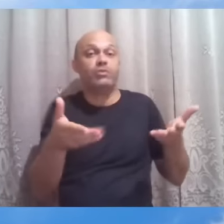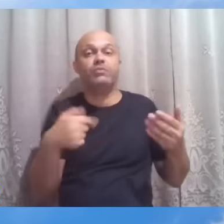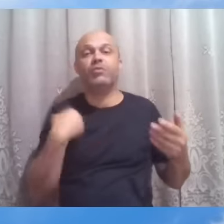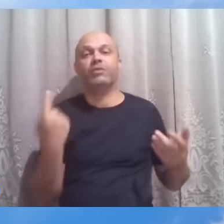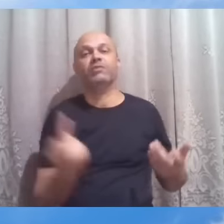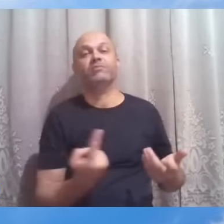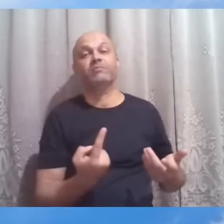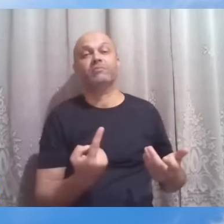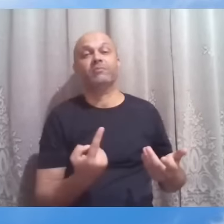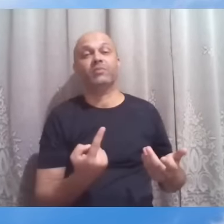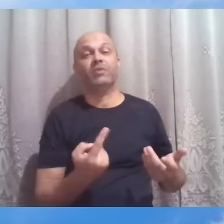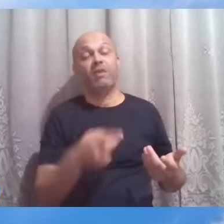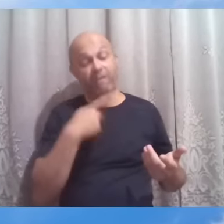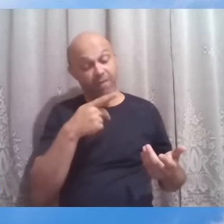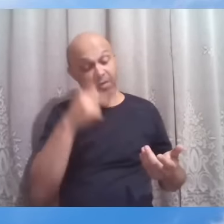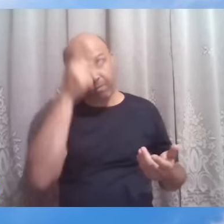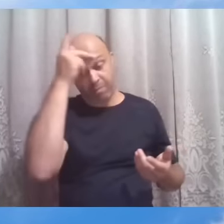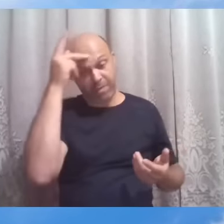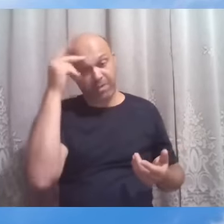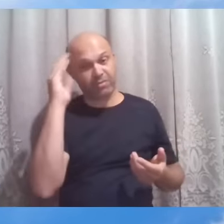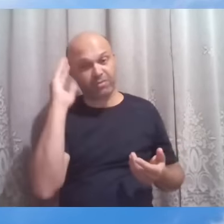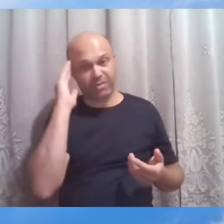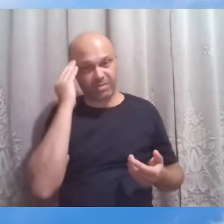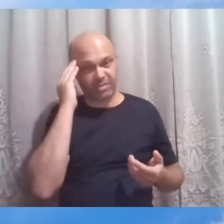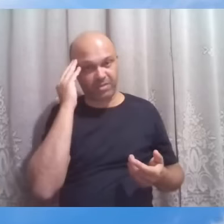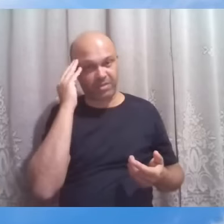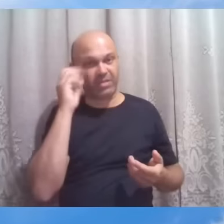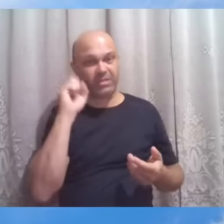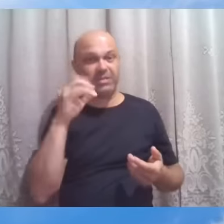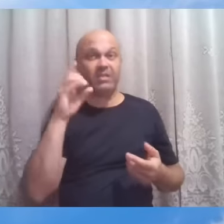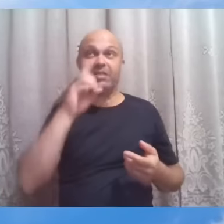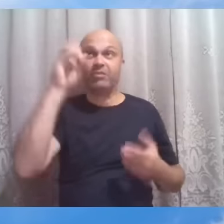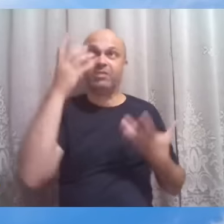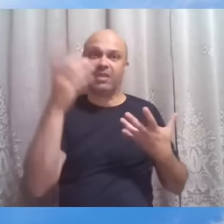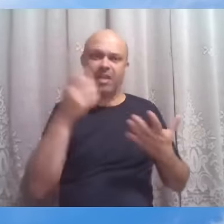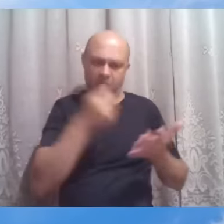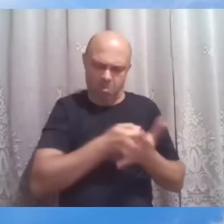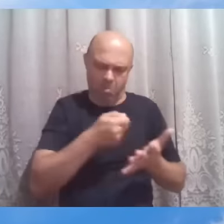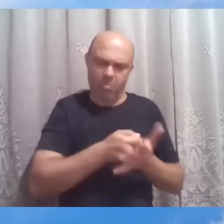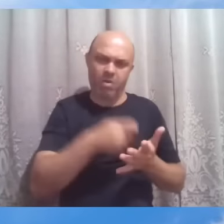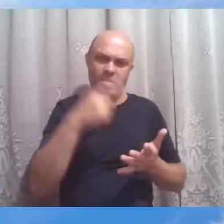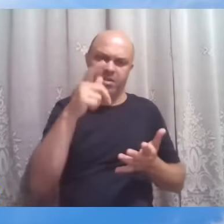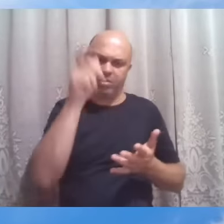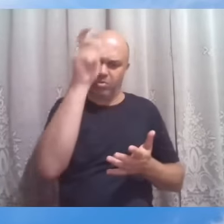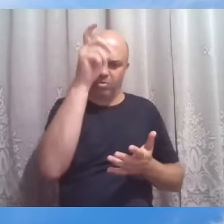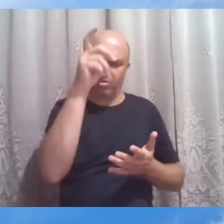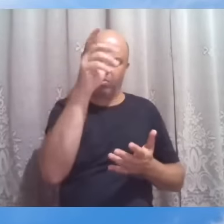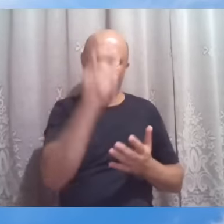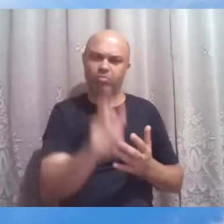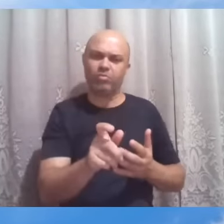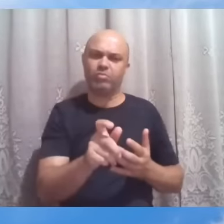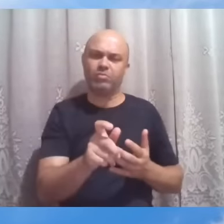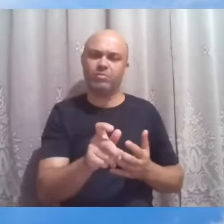Disse um sábio já se quisesse Deus de fato punir as suas criaturas bastaria atender eles todos os desejos